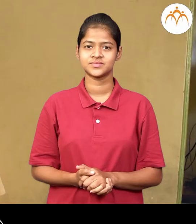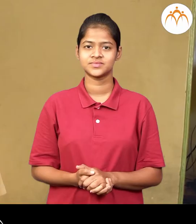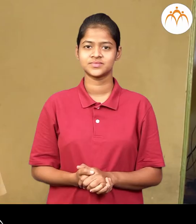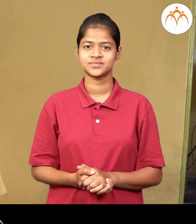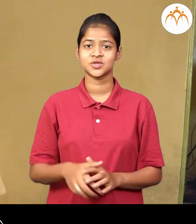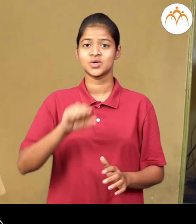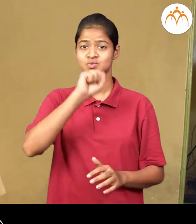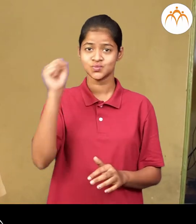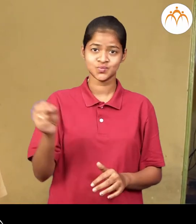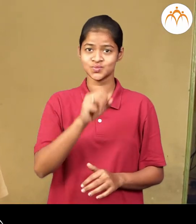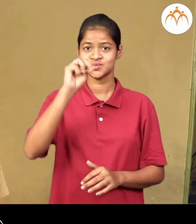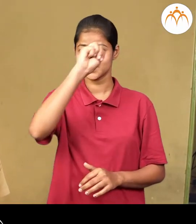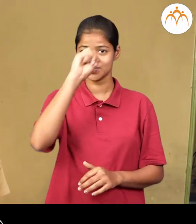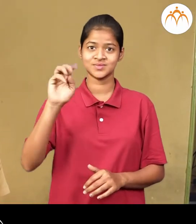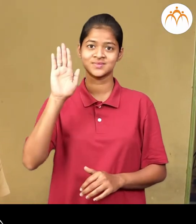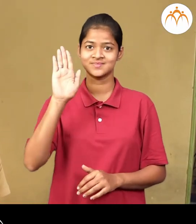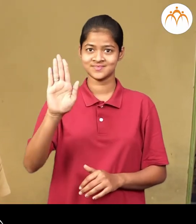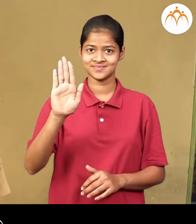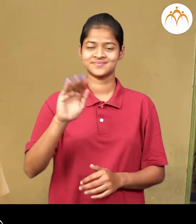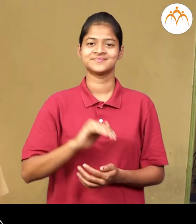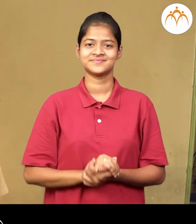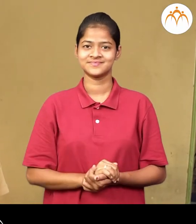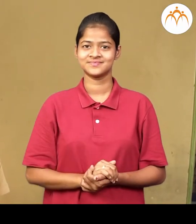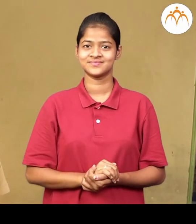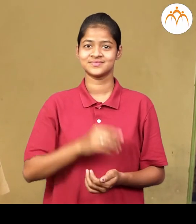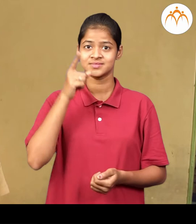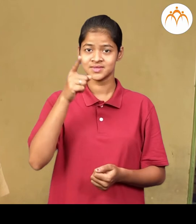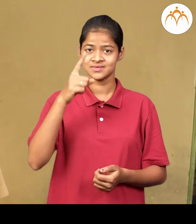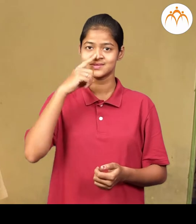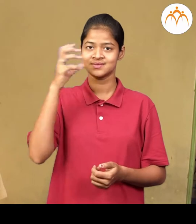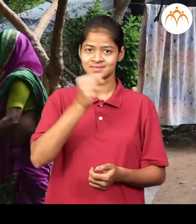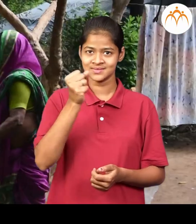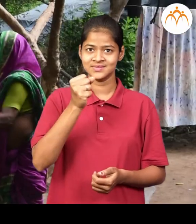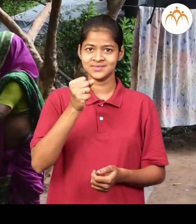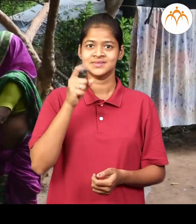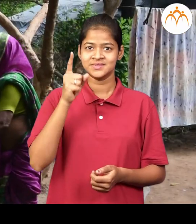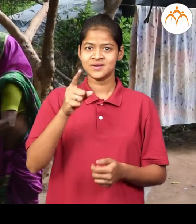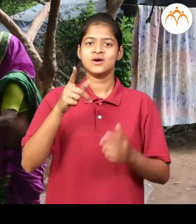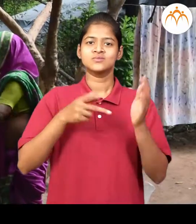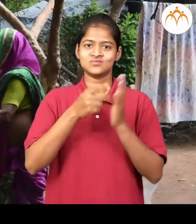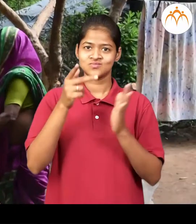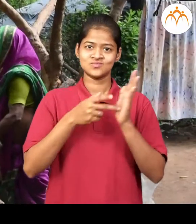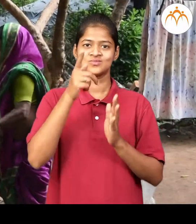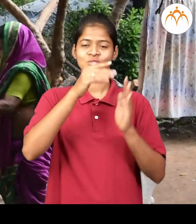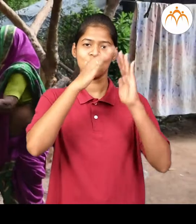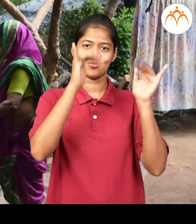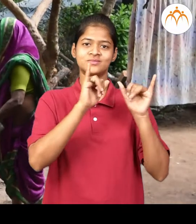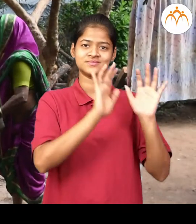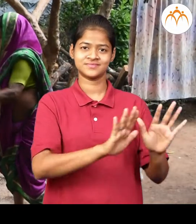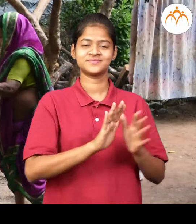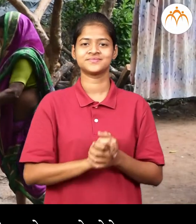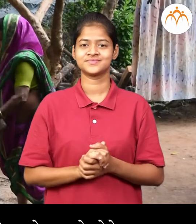हां सुमेध आहे सुमेध चे आजी अजोबा कावाला रहतात